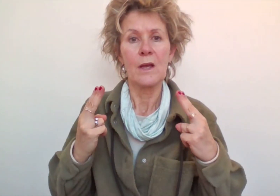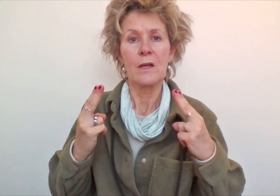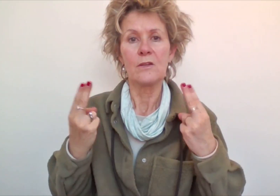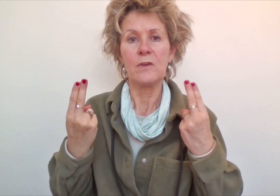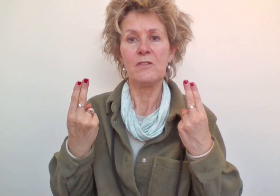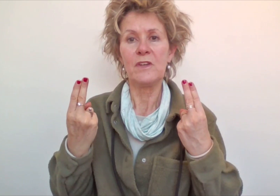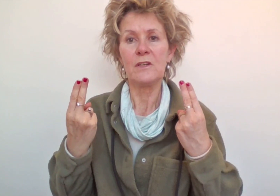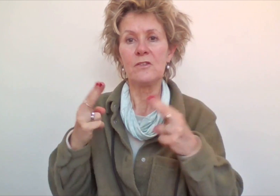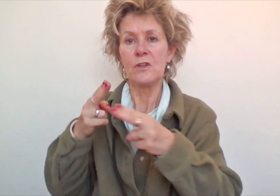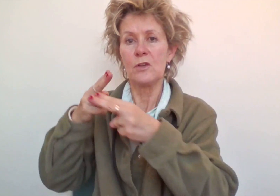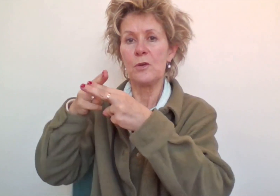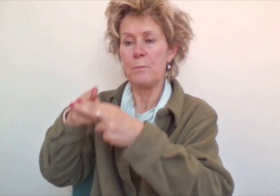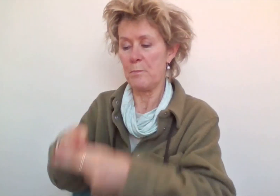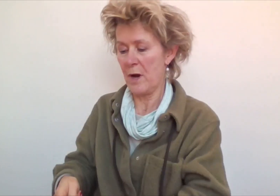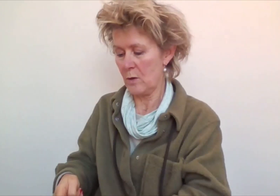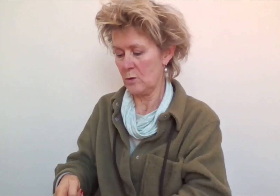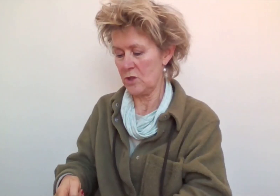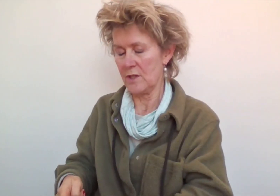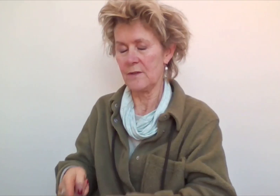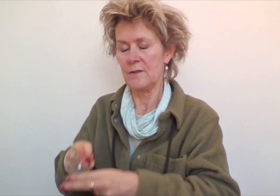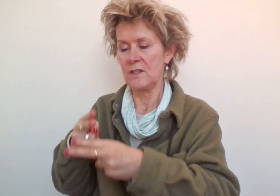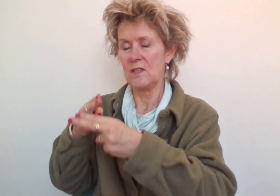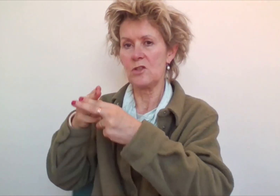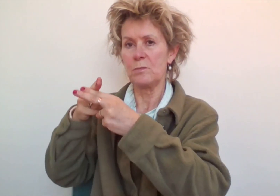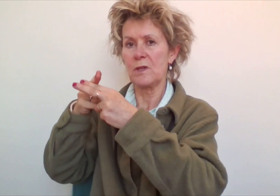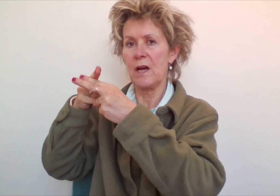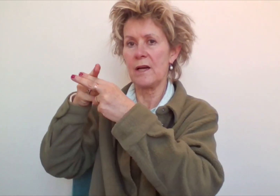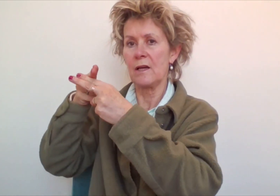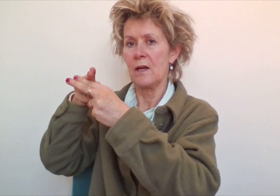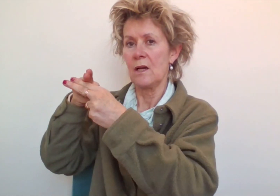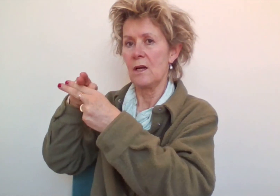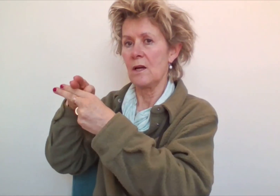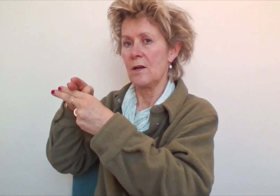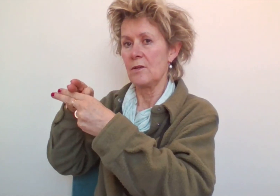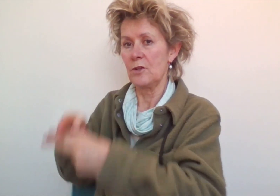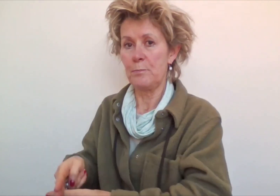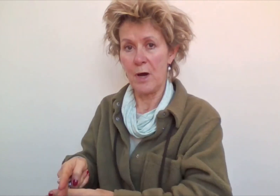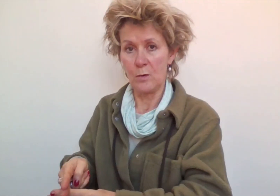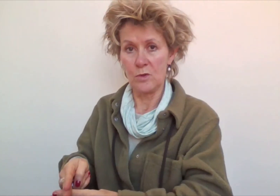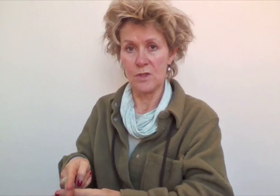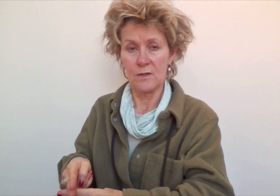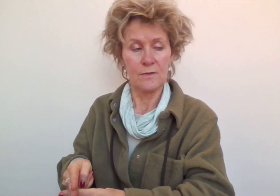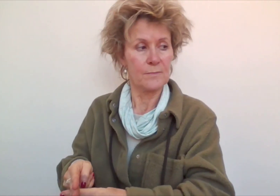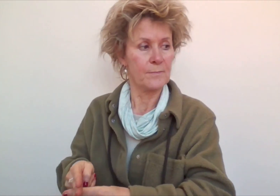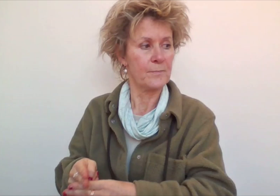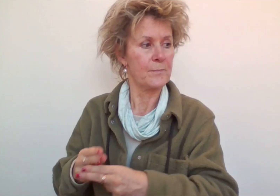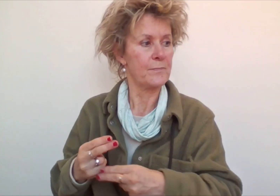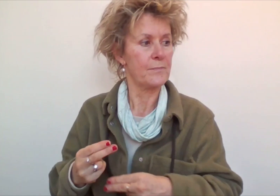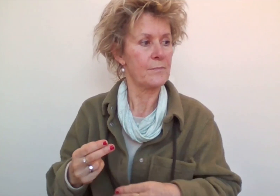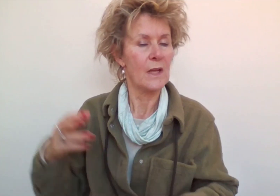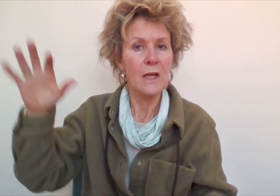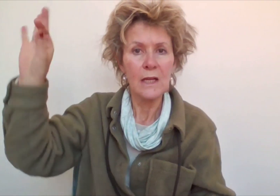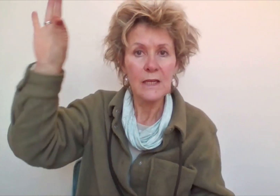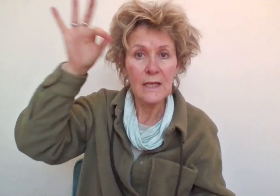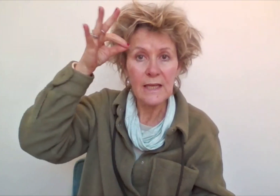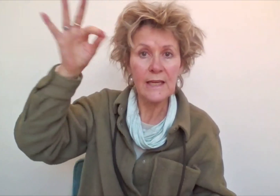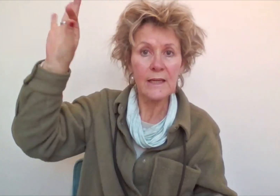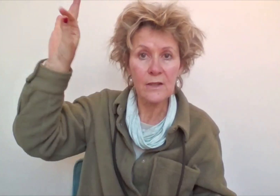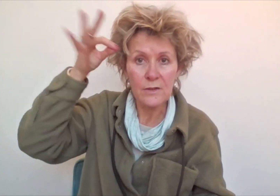Twee vingers. De pauze. Je zet ze op elkaar. De pauze. Leren. Leren.